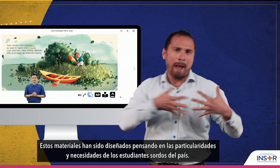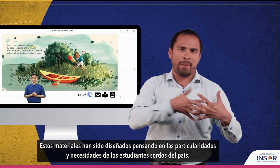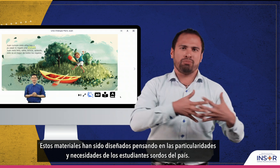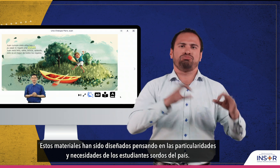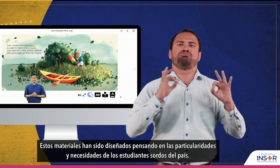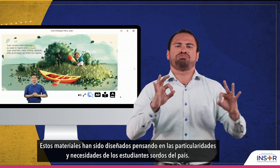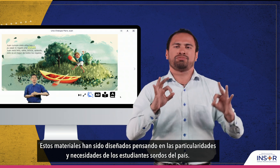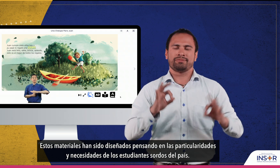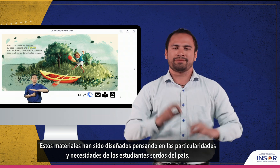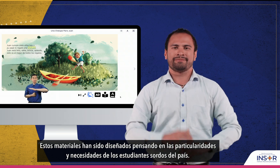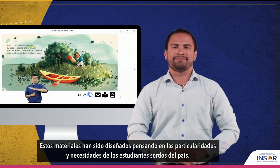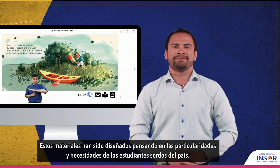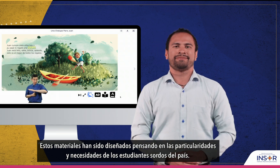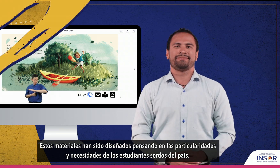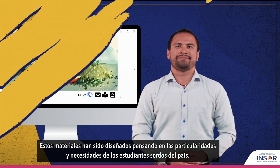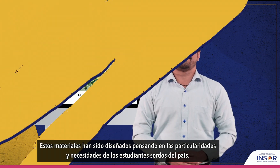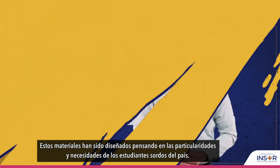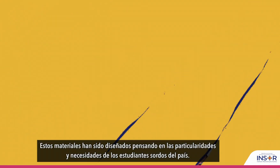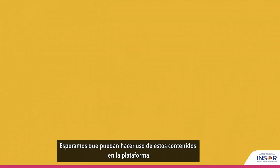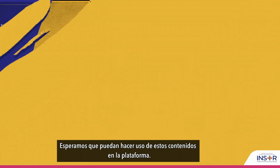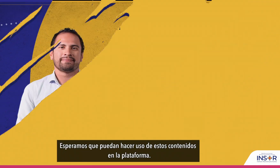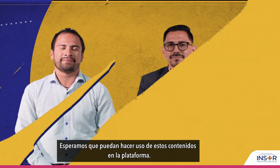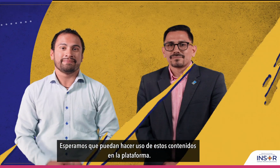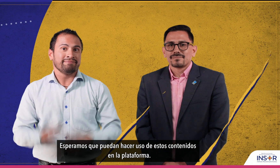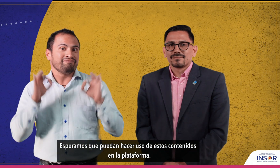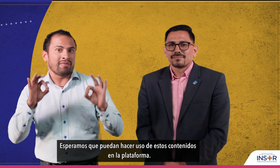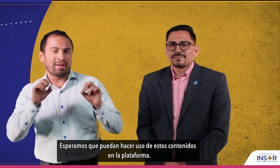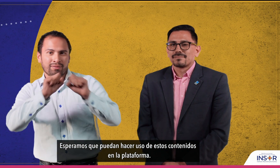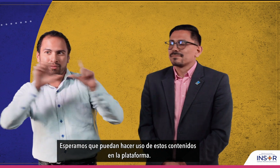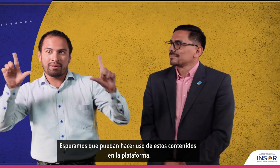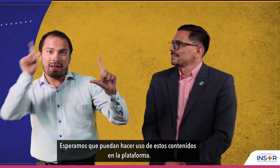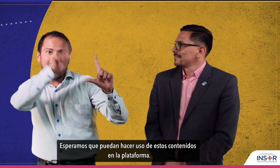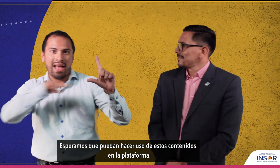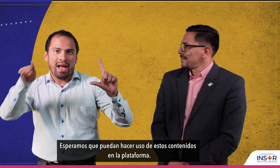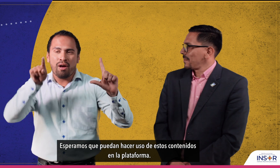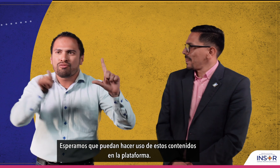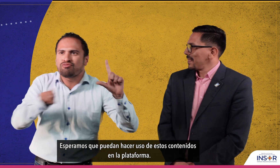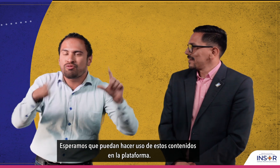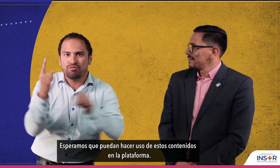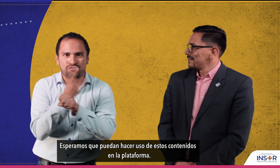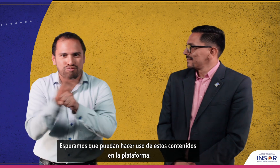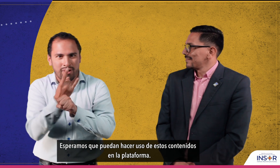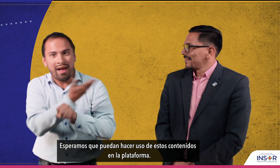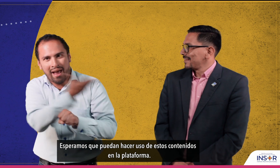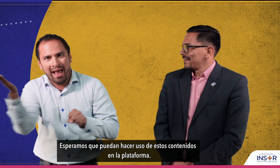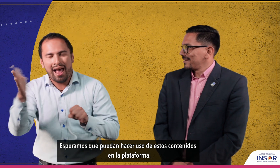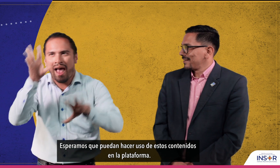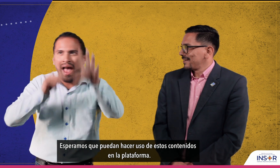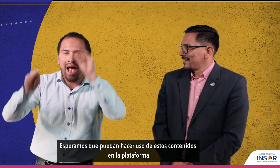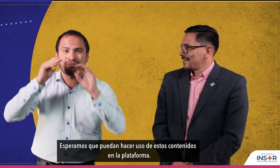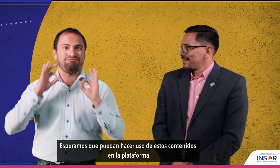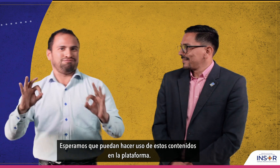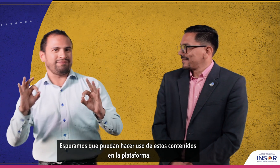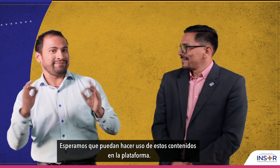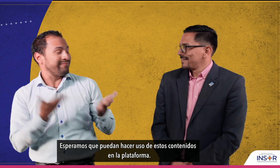de los estudiantes sordos del país. Esperamos que puedan hacer uso de estos contenidos en la plataforma.